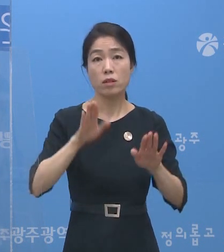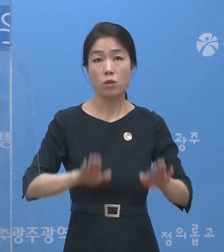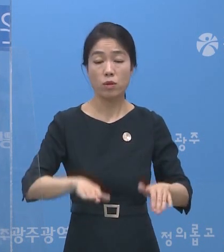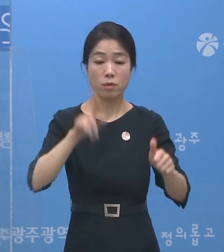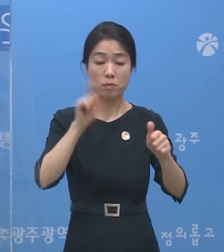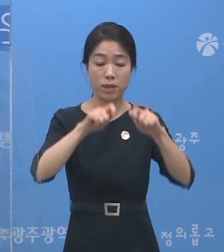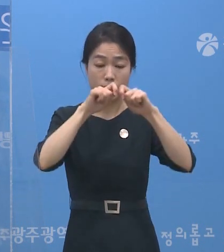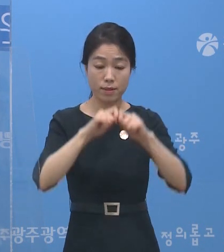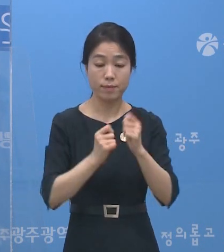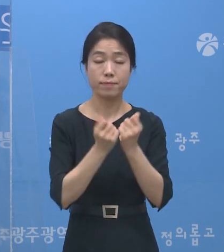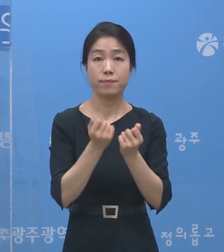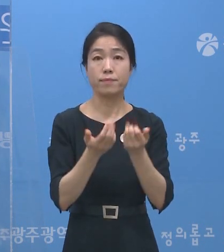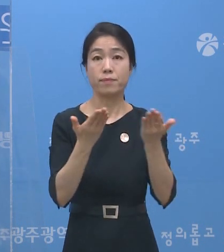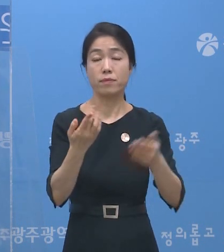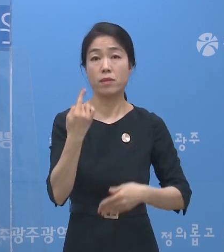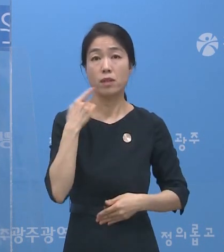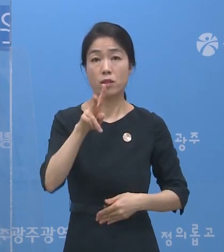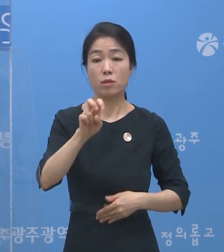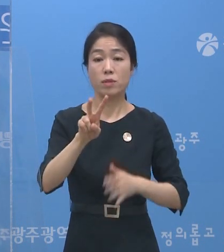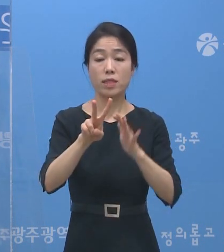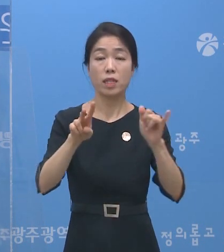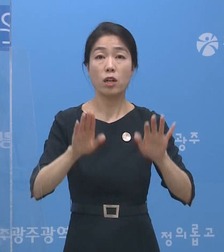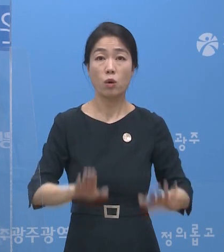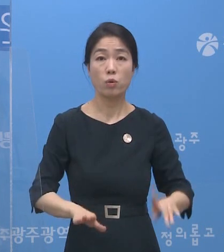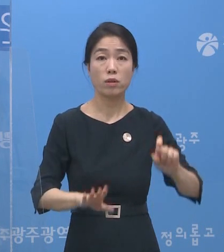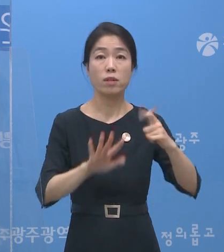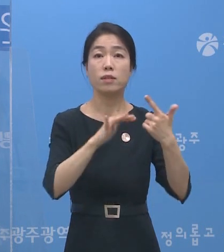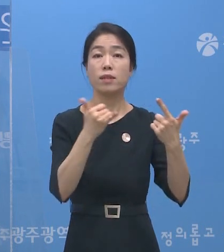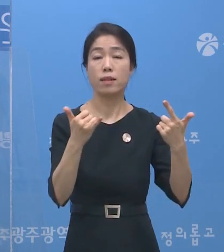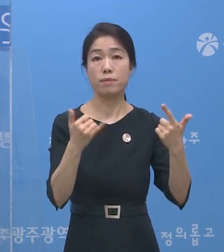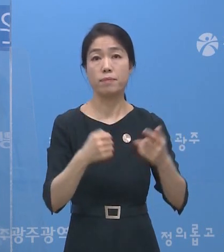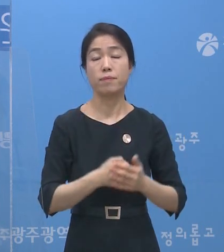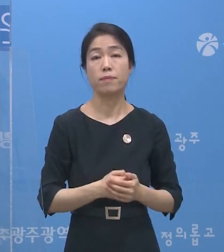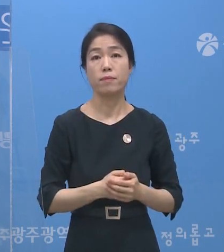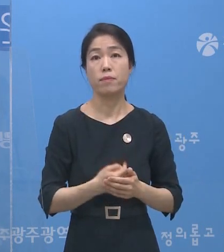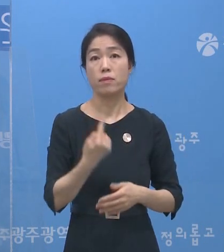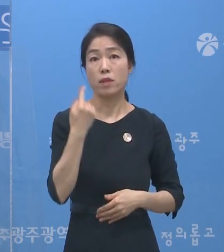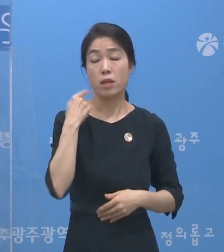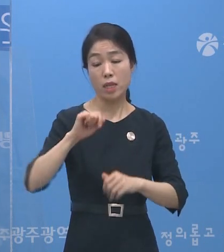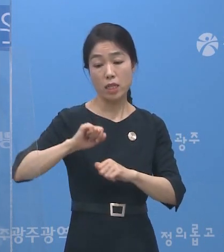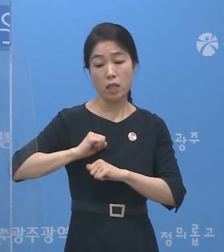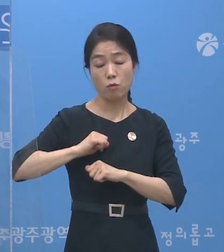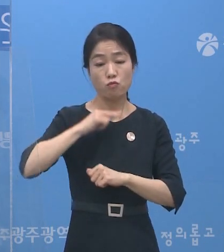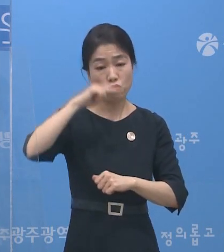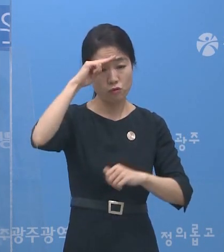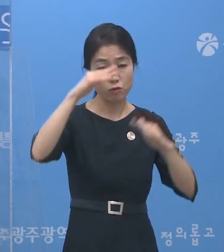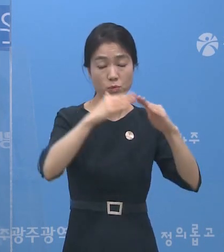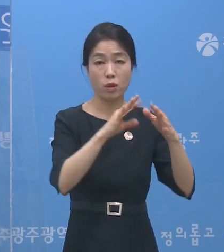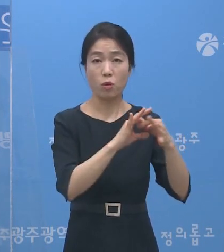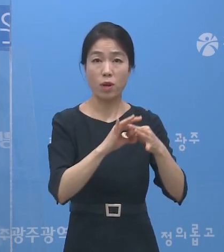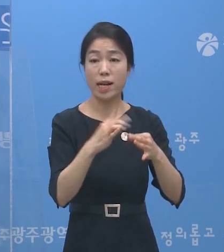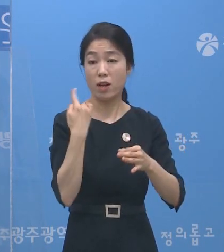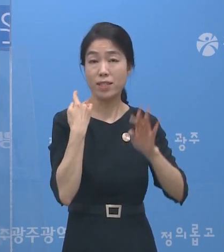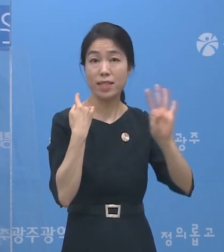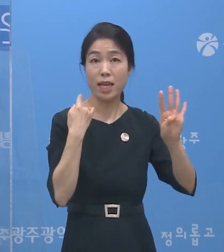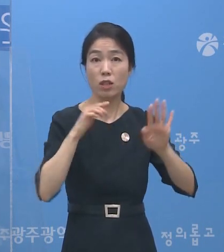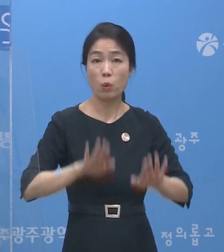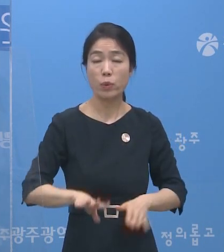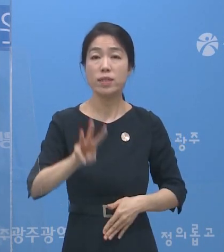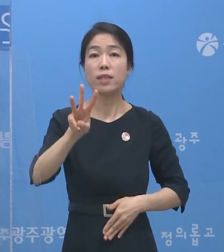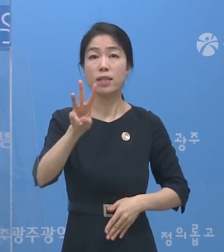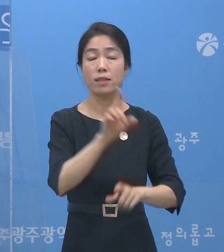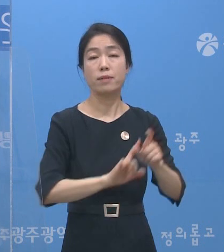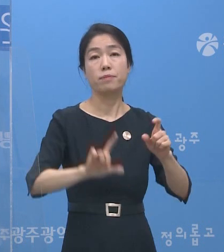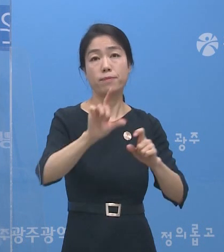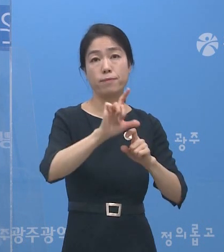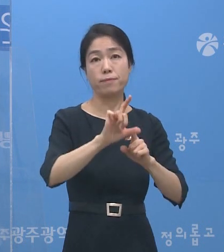확진자 세부 현황입니다. 어제 22명과 오늘 16명인데요. 어제 상무지구 유흥업소 관련해서 어제 4명, 오늘 3명이